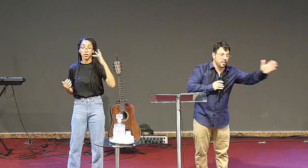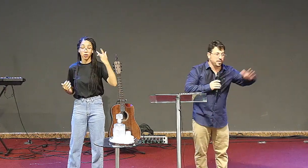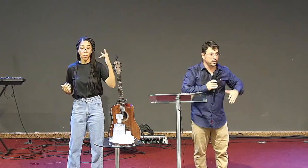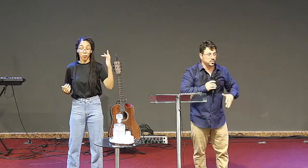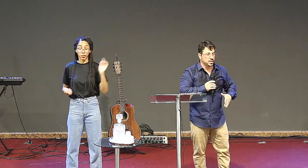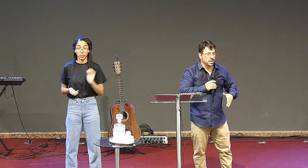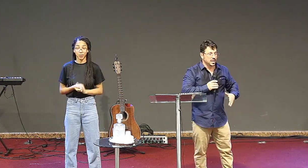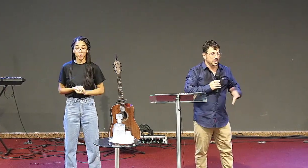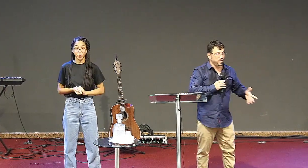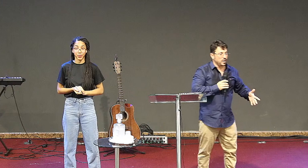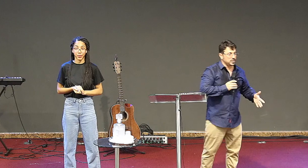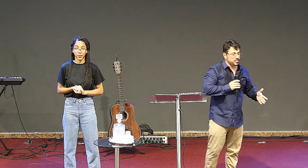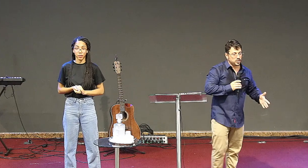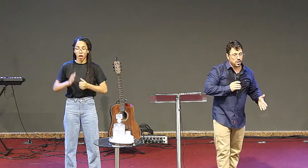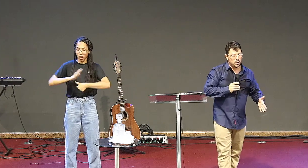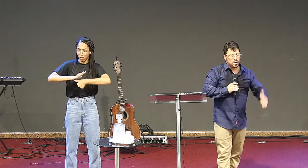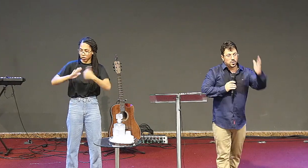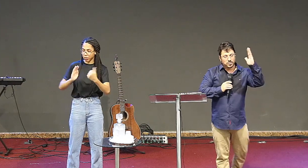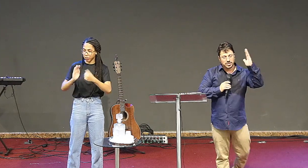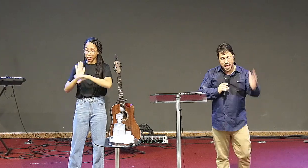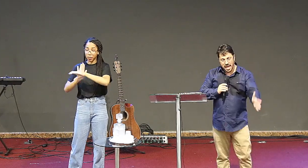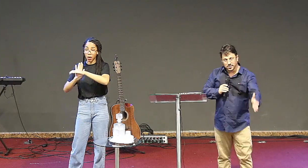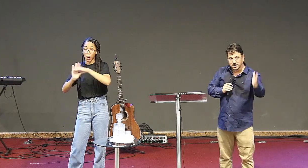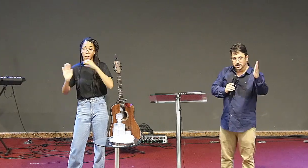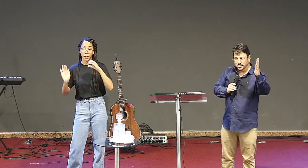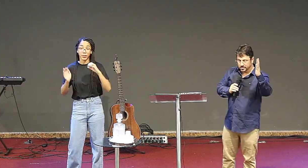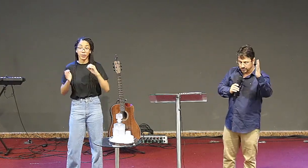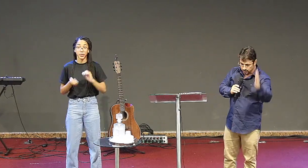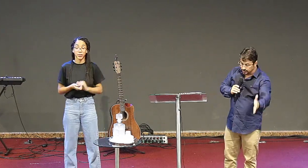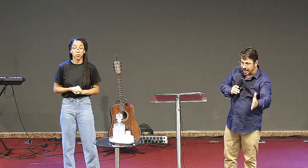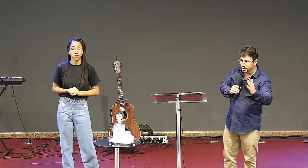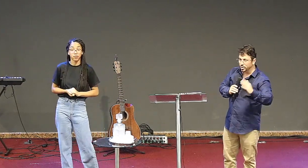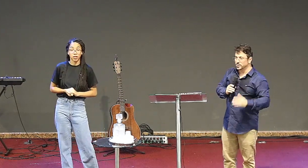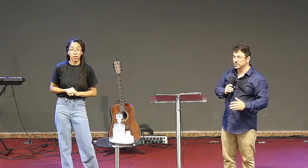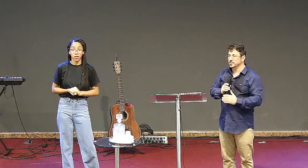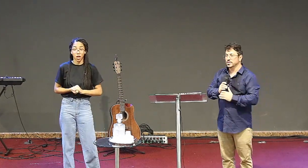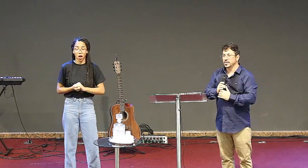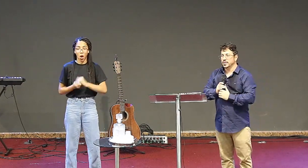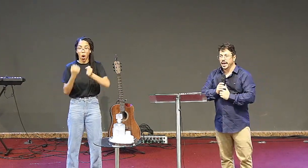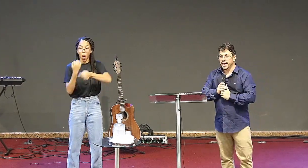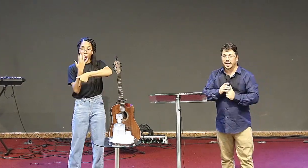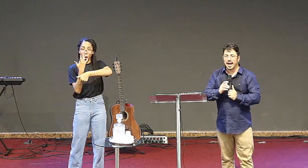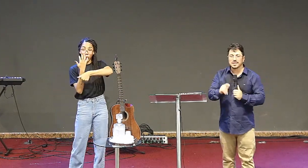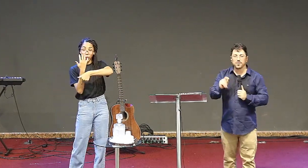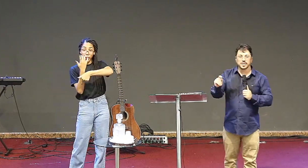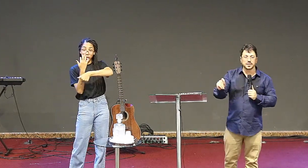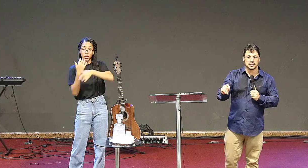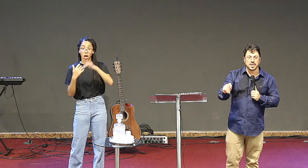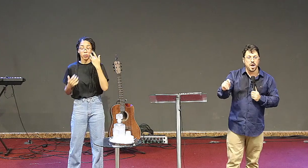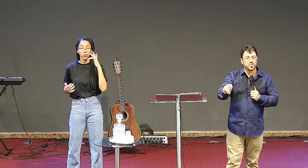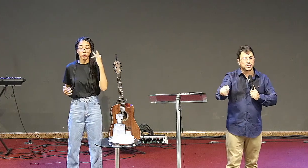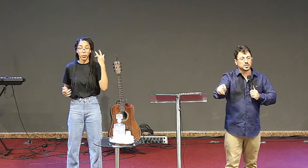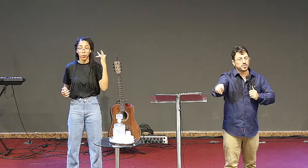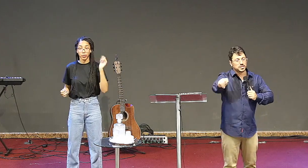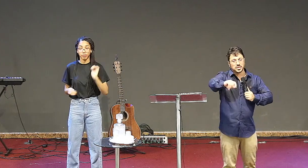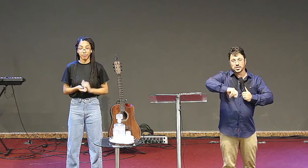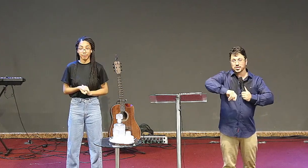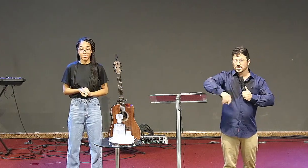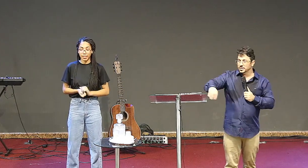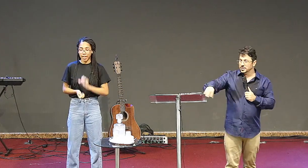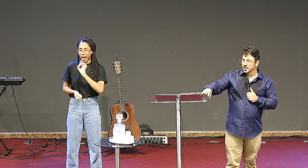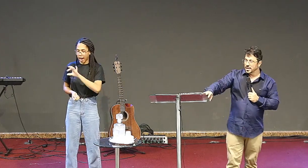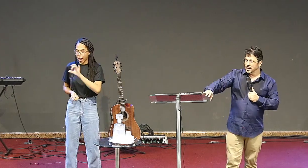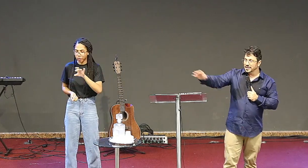no primeiro capítulo, ele falou assim para João, o mistério do candelabro de ouro, é, cada um deles é uma das minhas